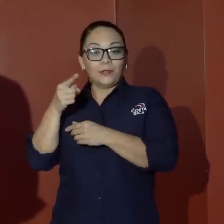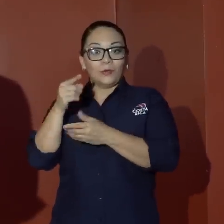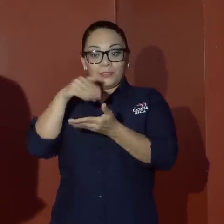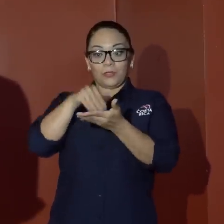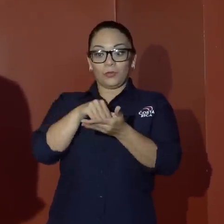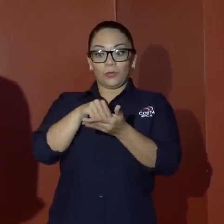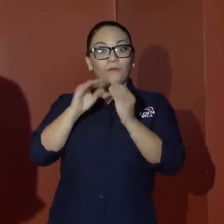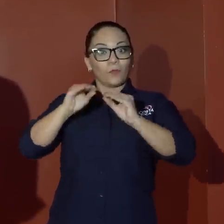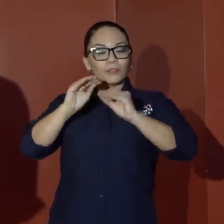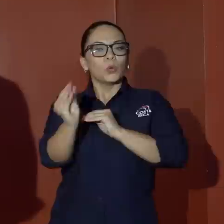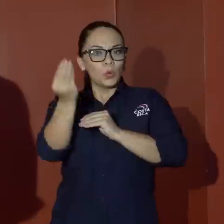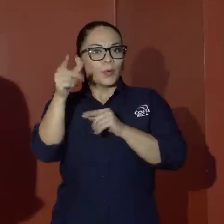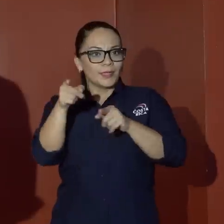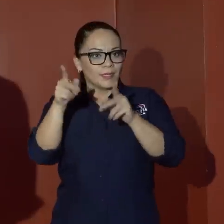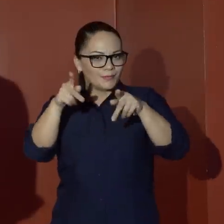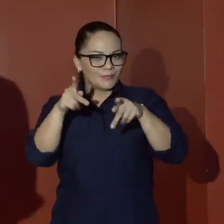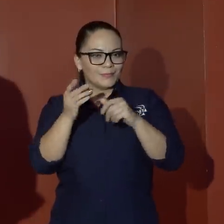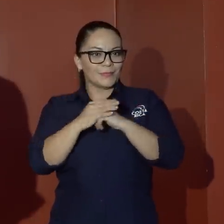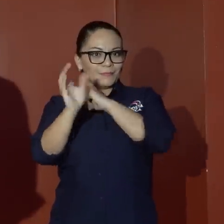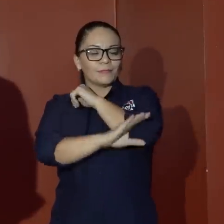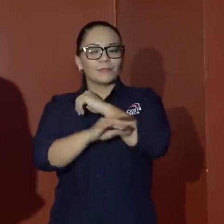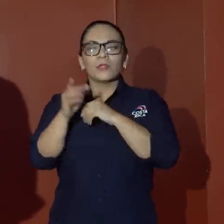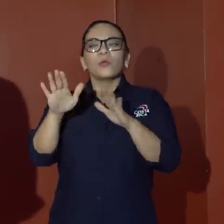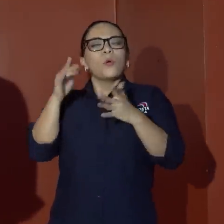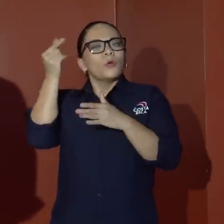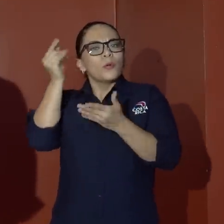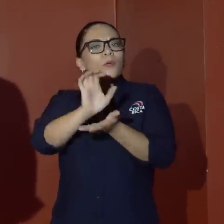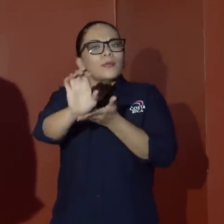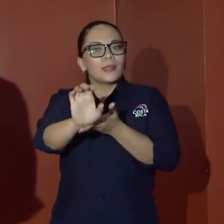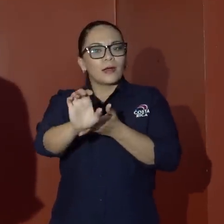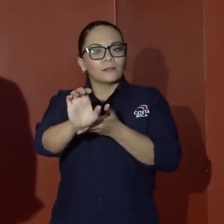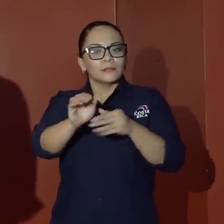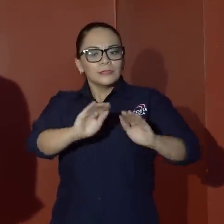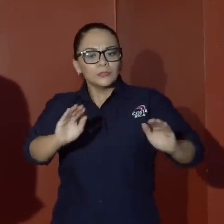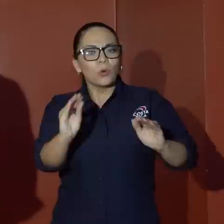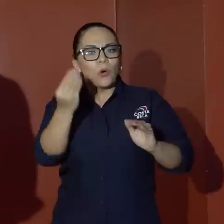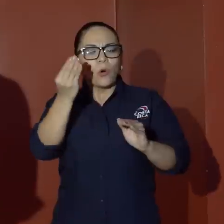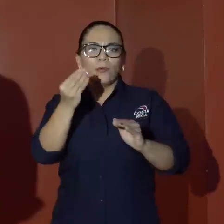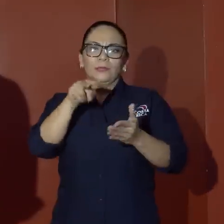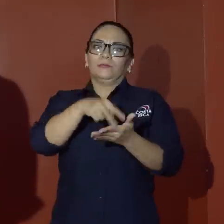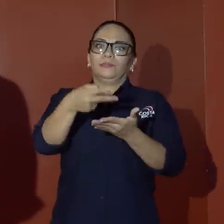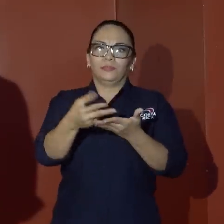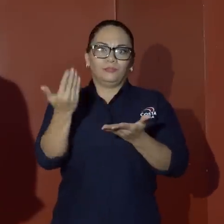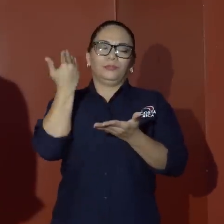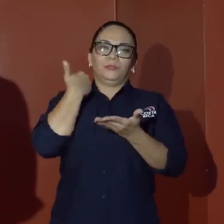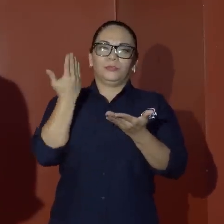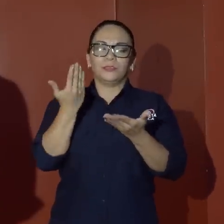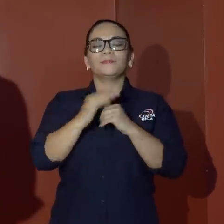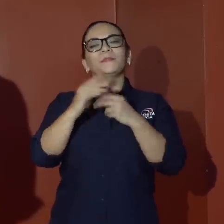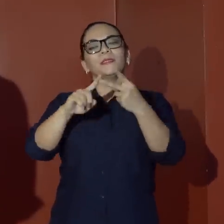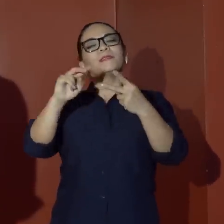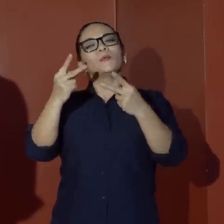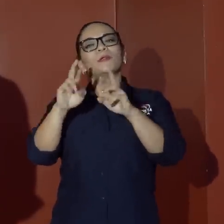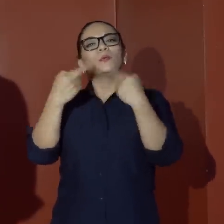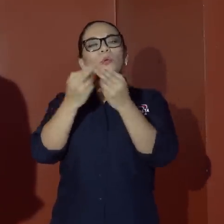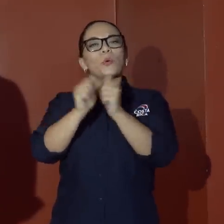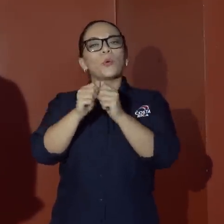Formación Juvenil, ¿qué propuesta tiene el gobierno para evitar que más niños y jóvenes caigan en esta situación? Y la segunda sería sobre la reunión